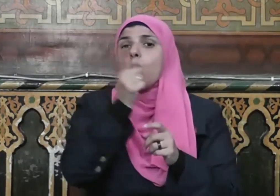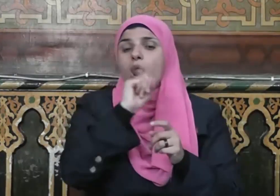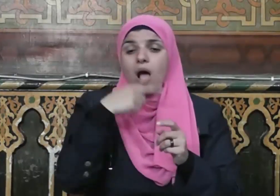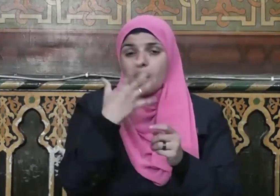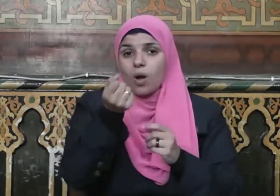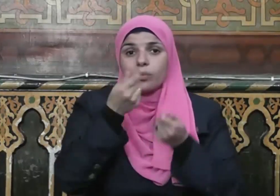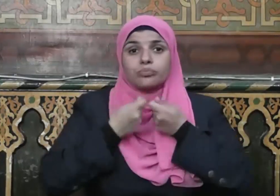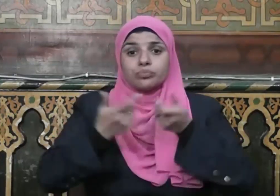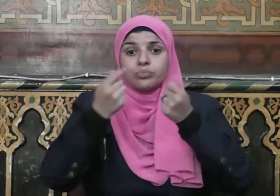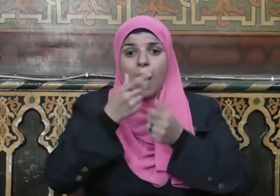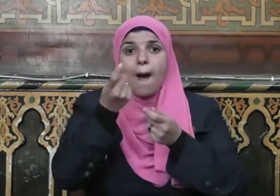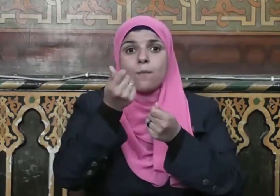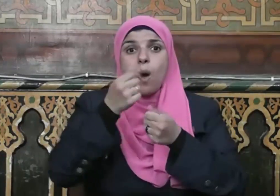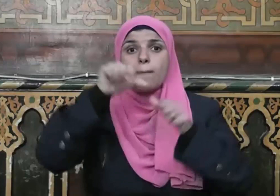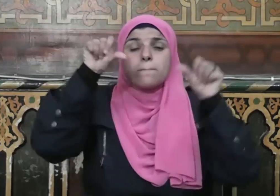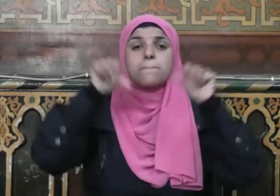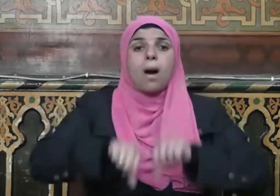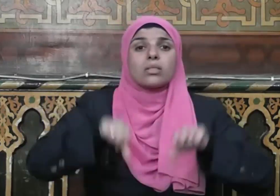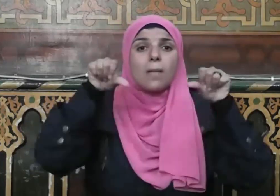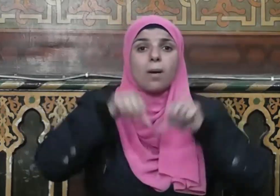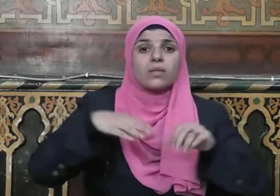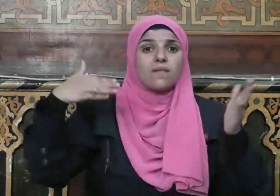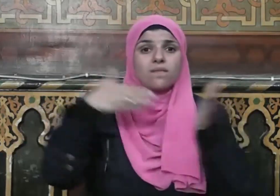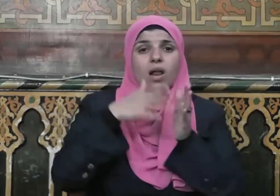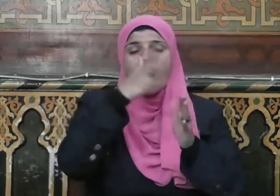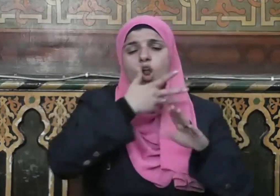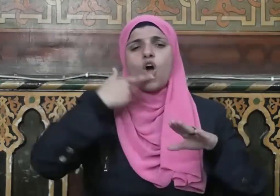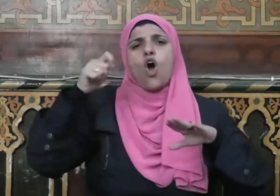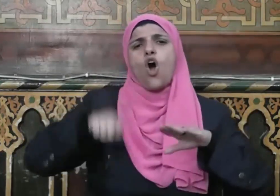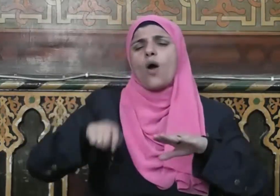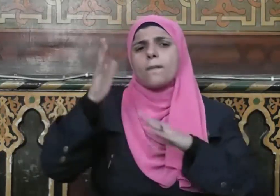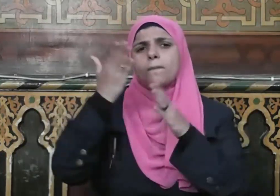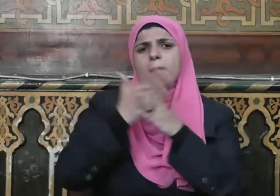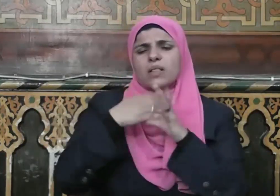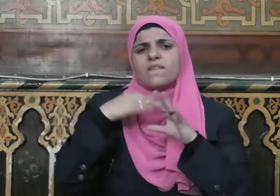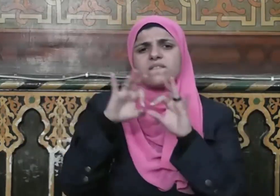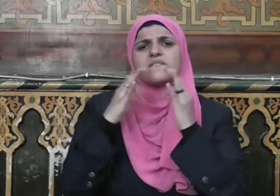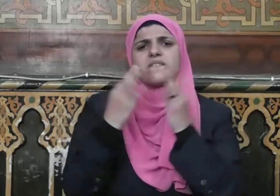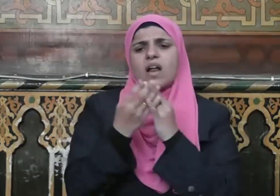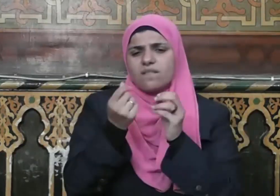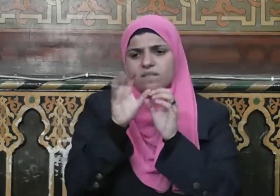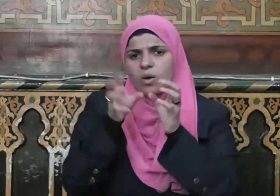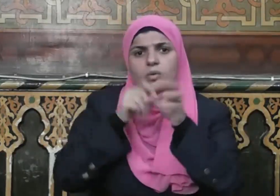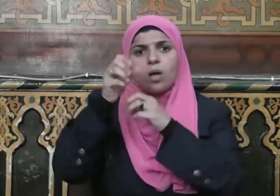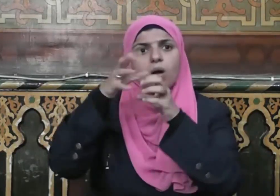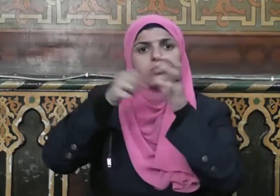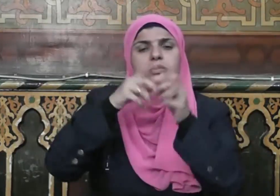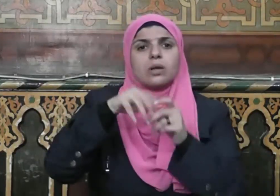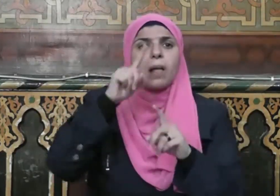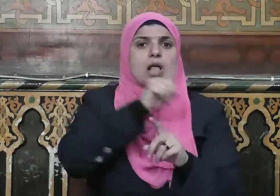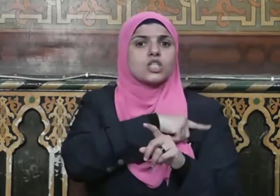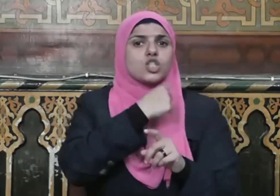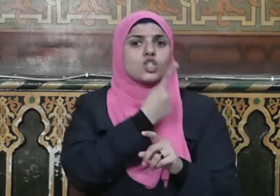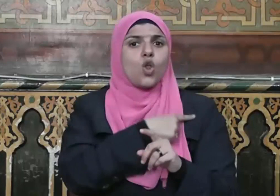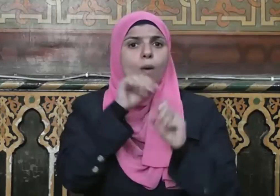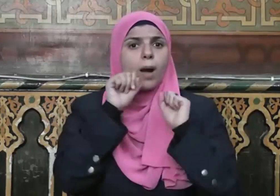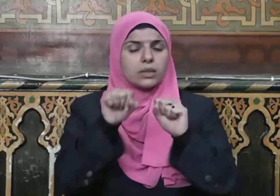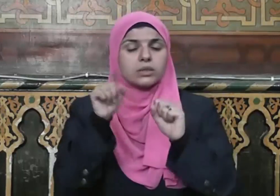أموالكم بينكم بالباطل وتدلوا بها إلى الحكام لتأكلوا فريقا من أموال الناس بالإثم